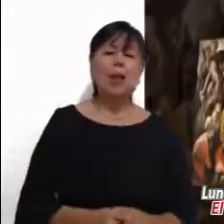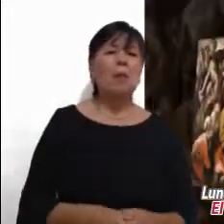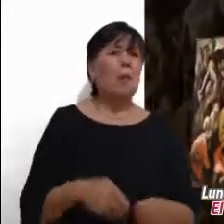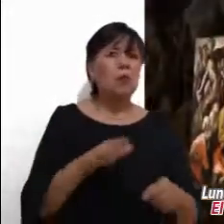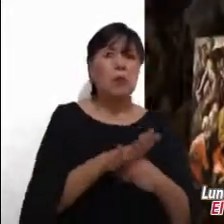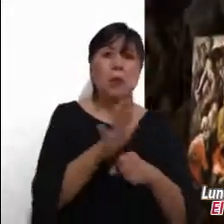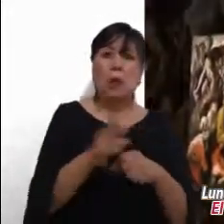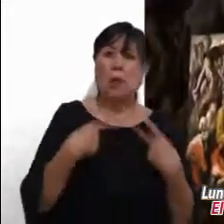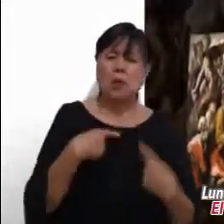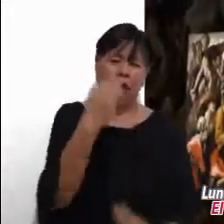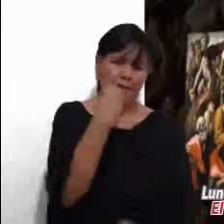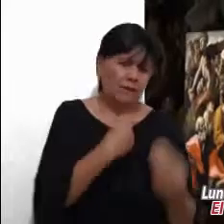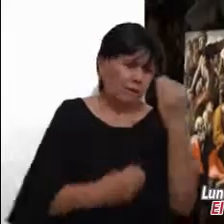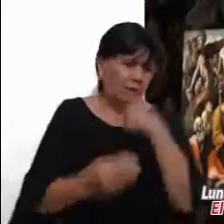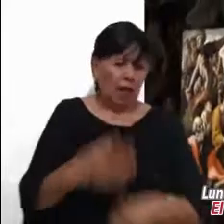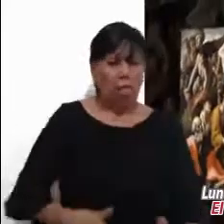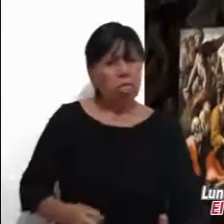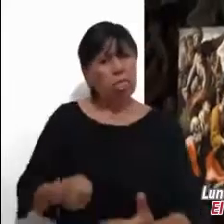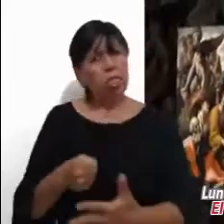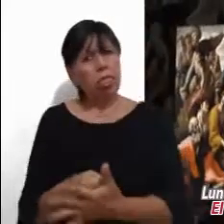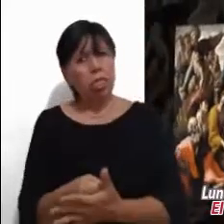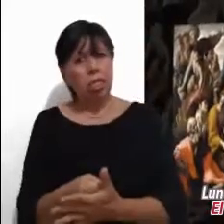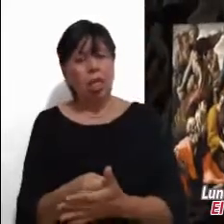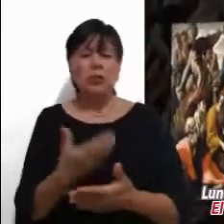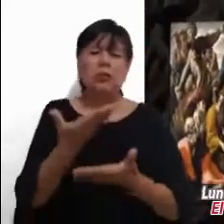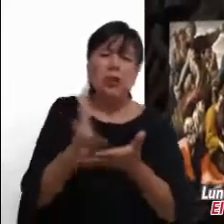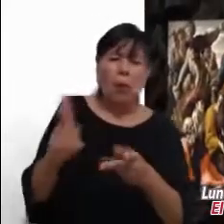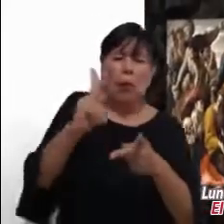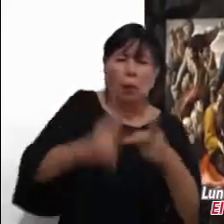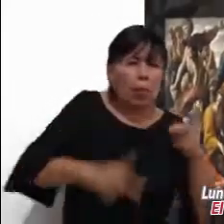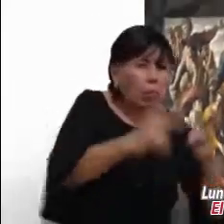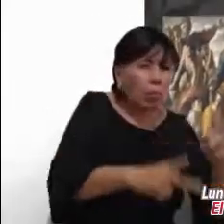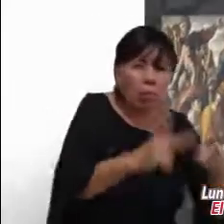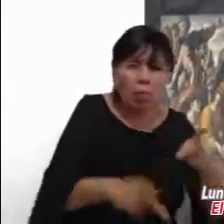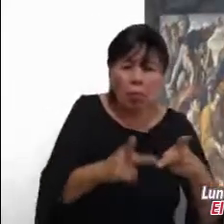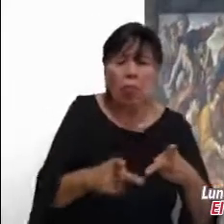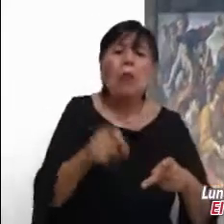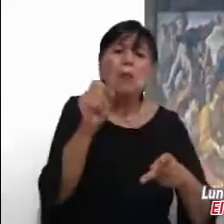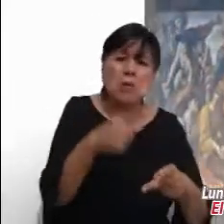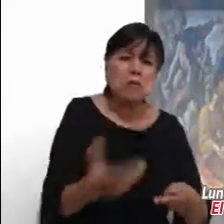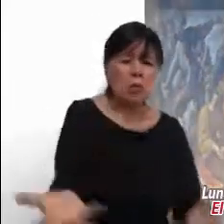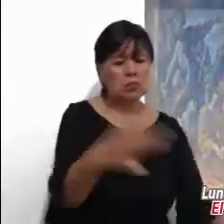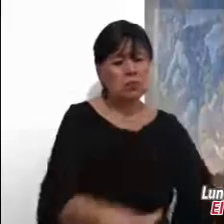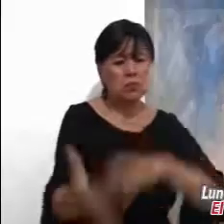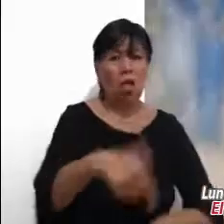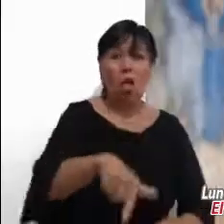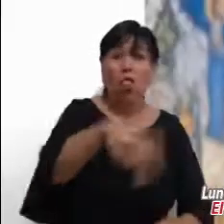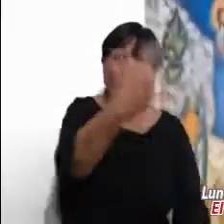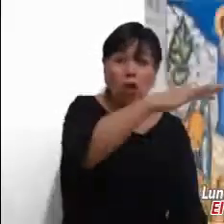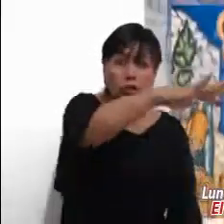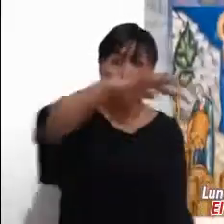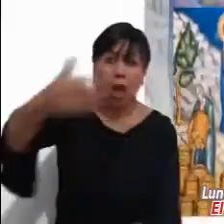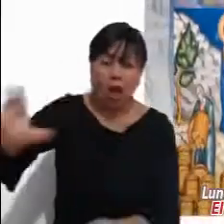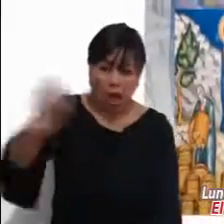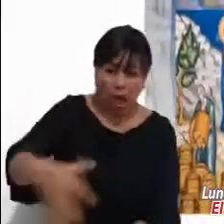Todos comieron hasta saciarse. Y con los pedazos que habían sobrado, se llenaron doce canastos.